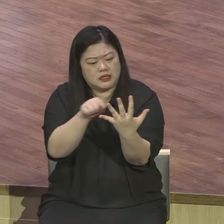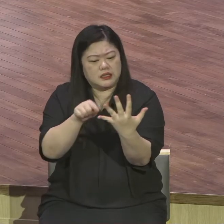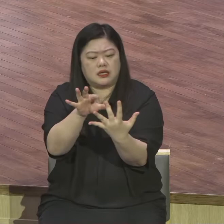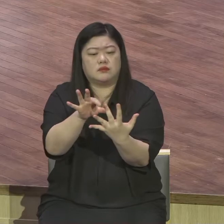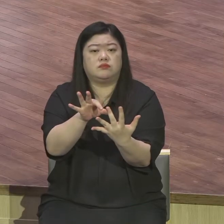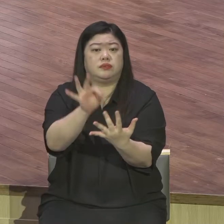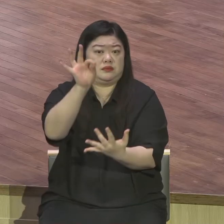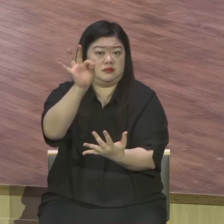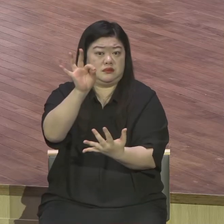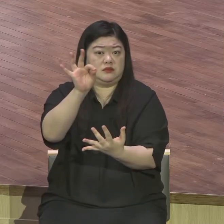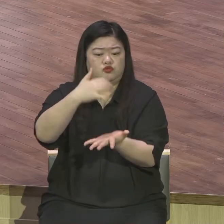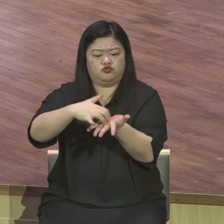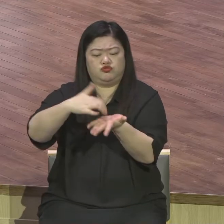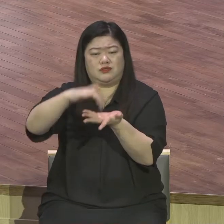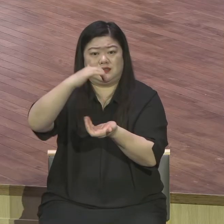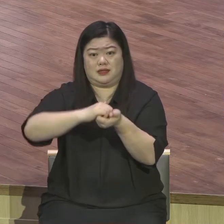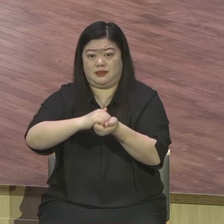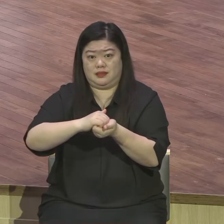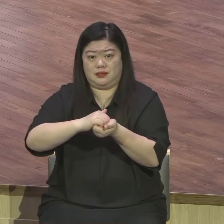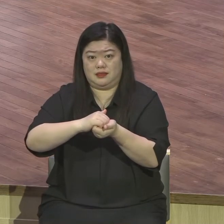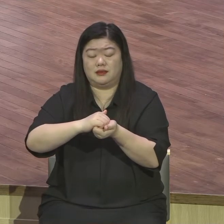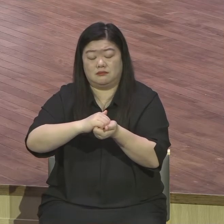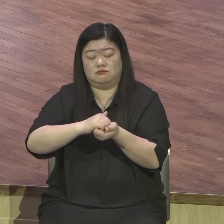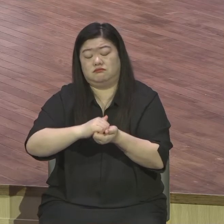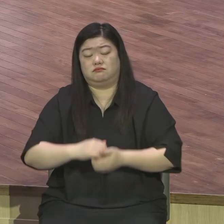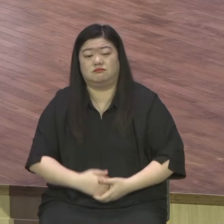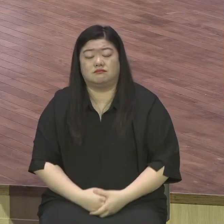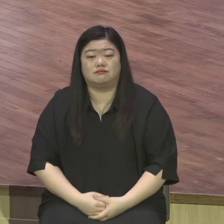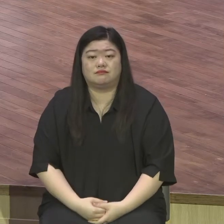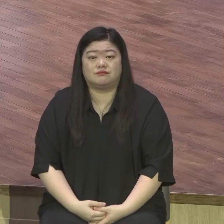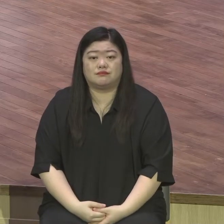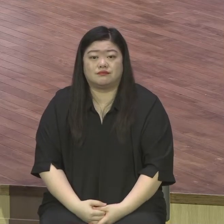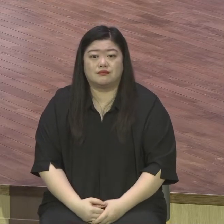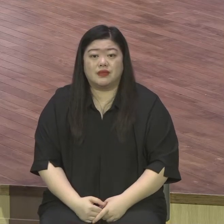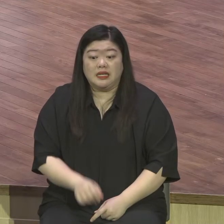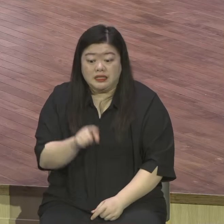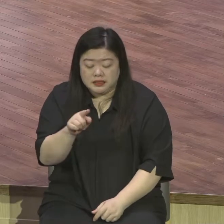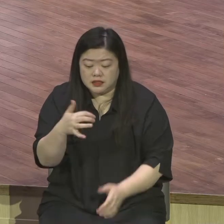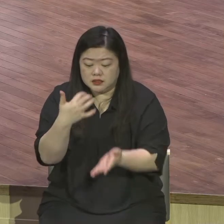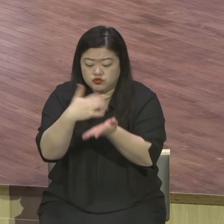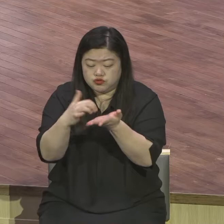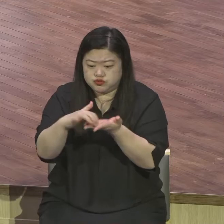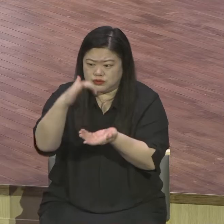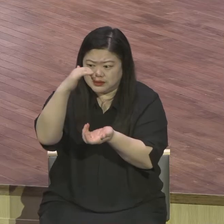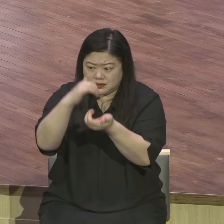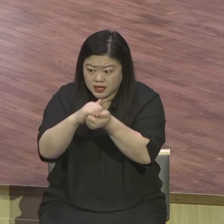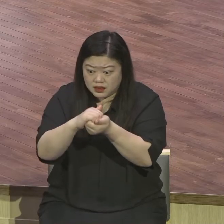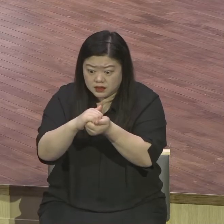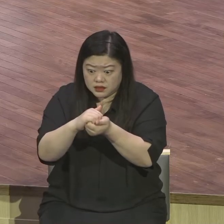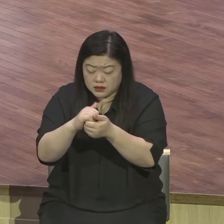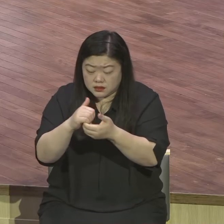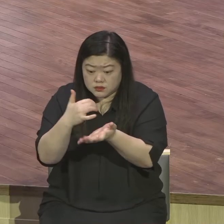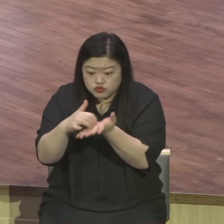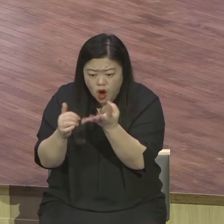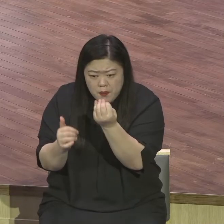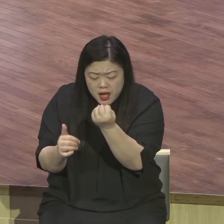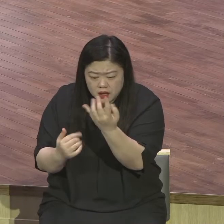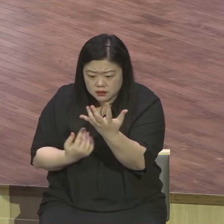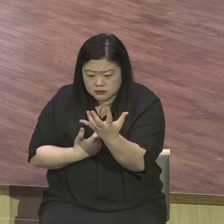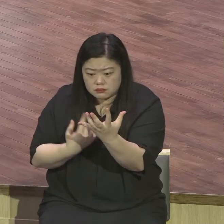이런 제한적 선택된 사람들 속에 내가 속했다 참 이거